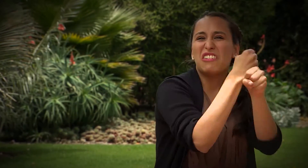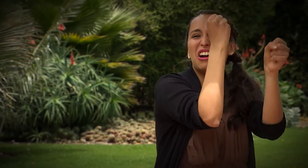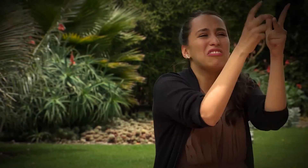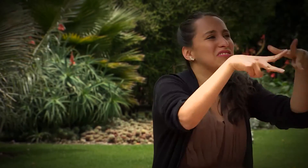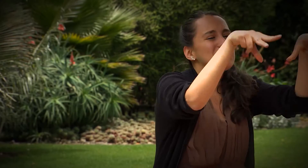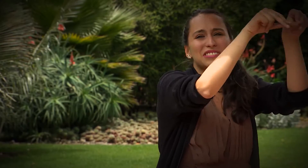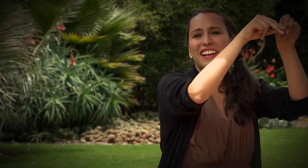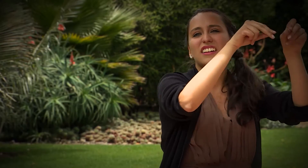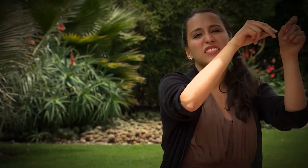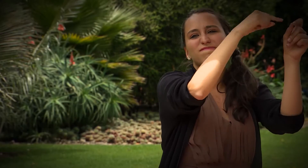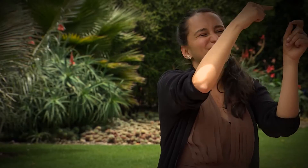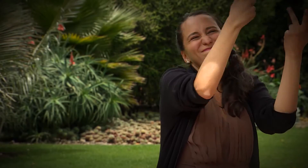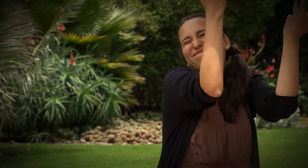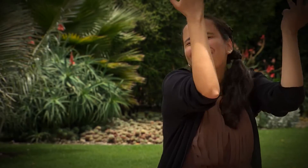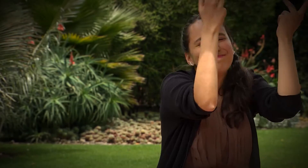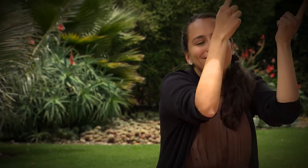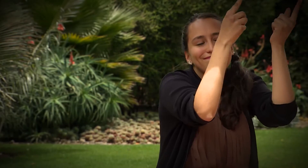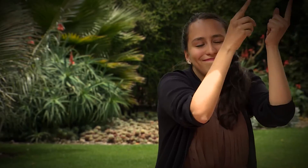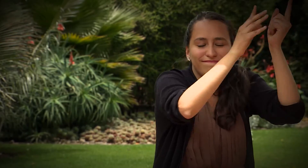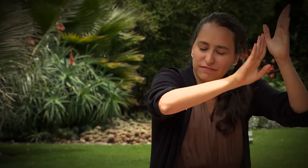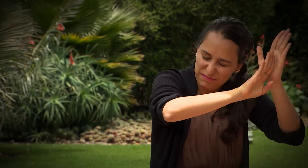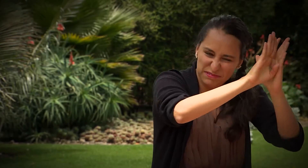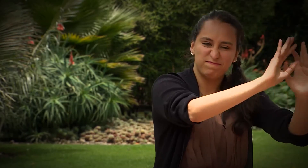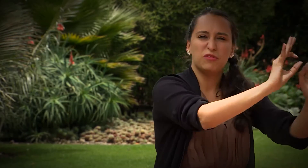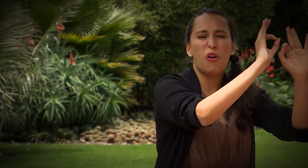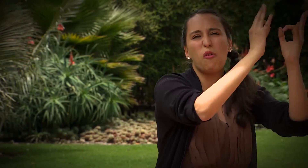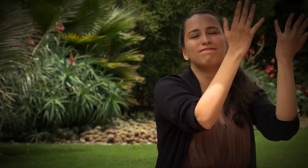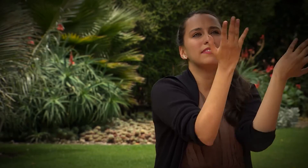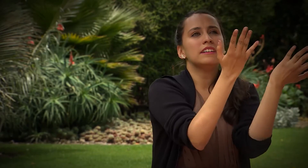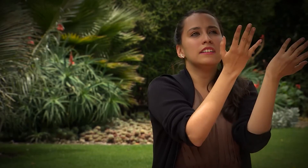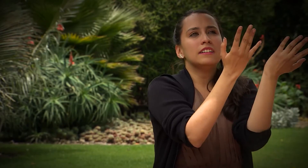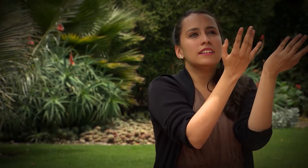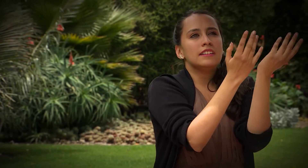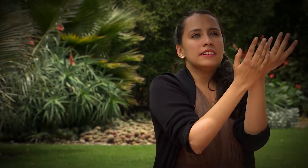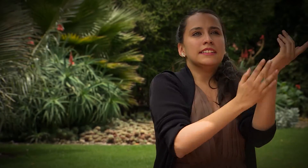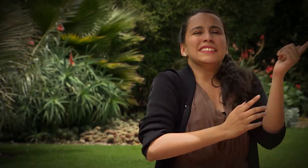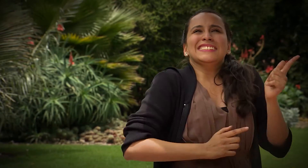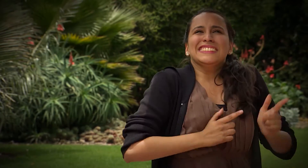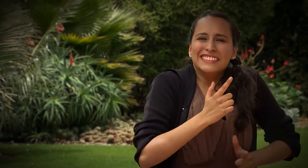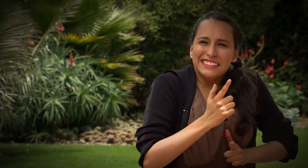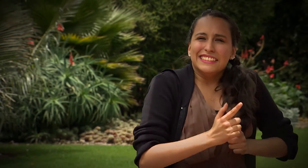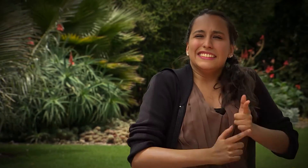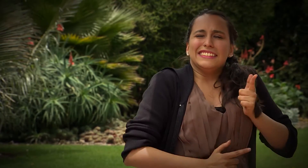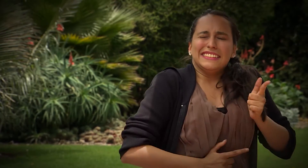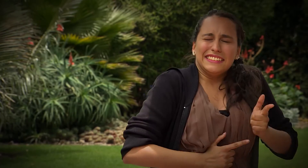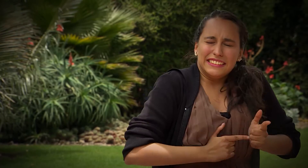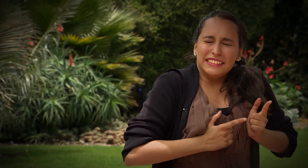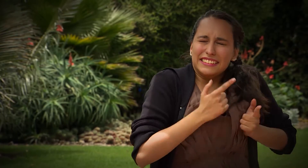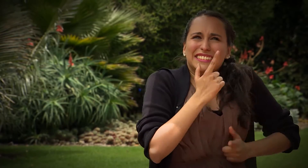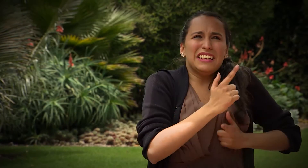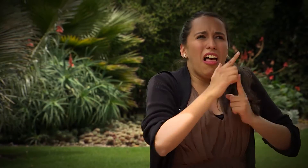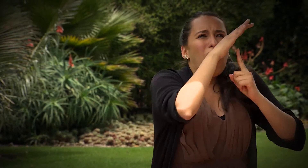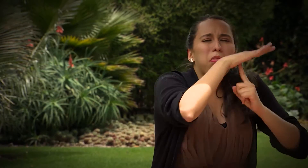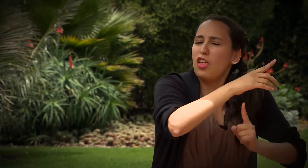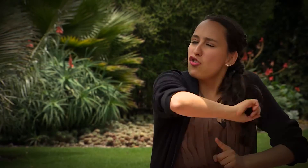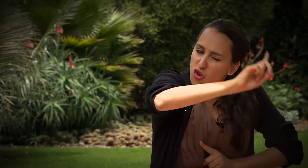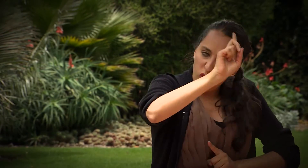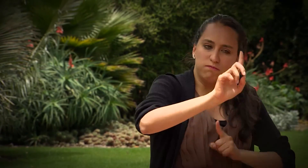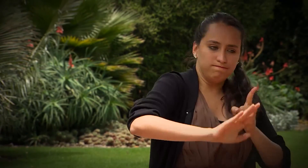la sociedad también pueda permitir esa inclusión y que esa lucha también sea reconocida, que no haya más